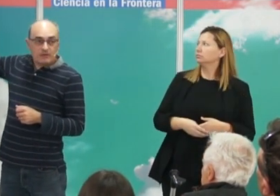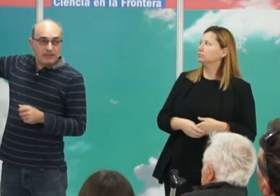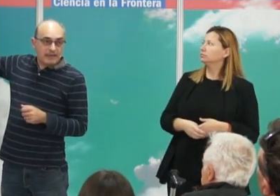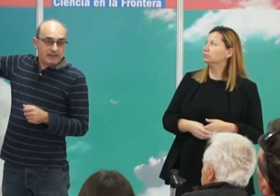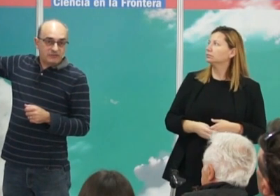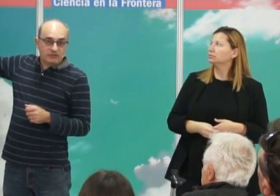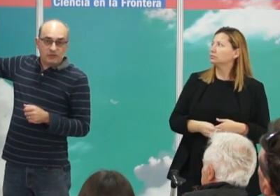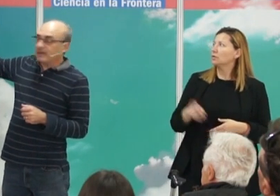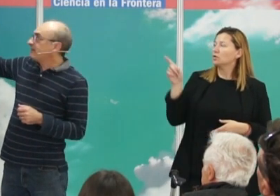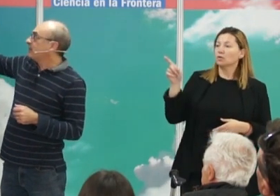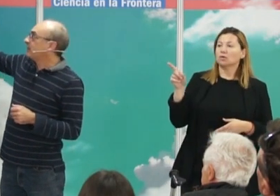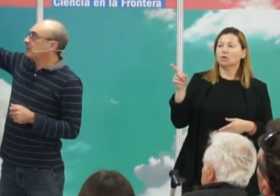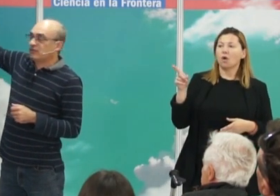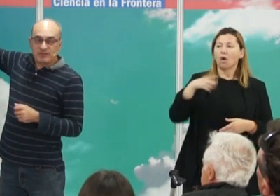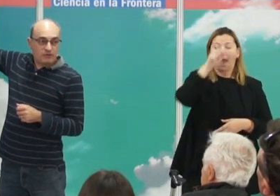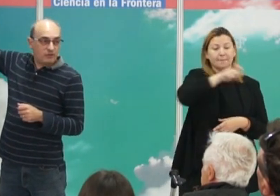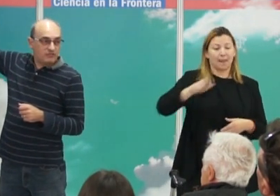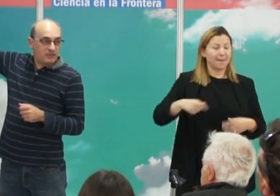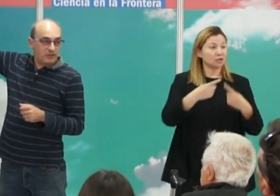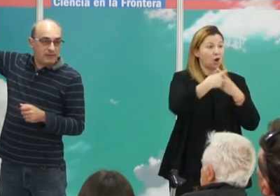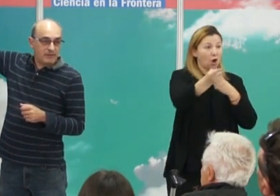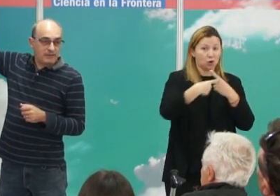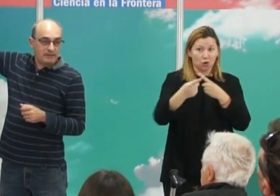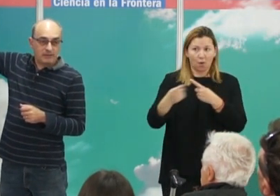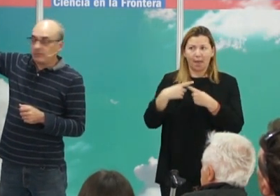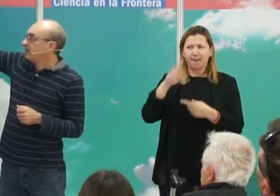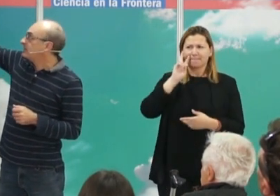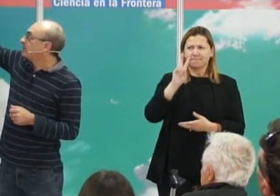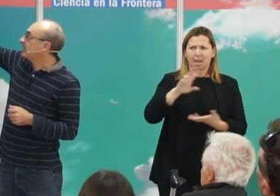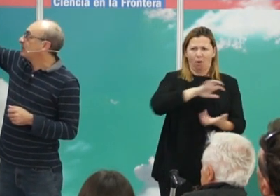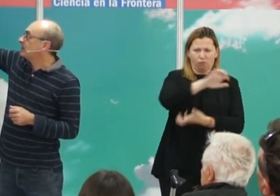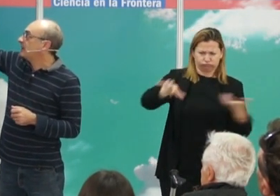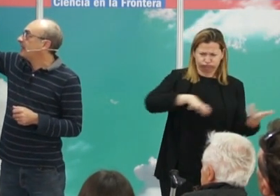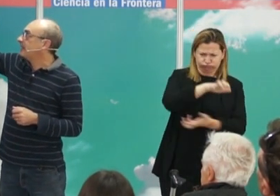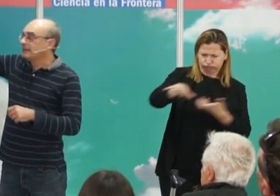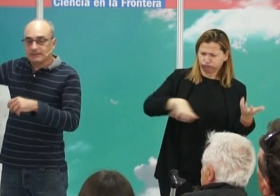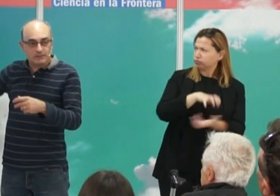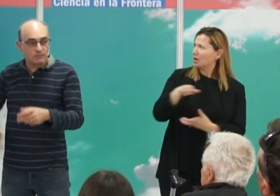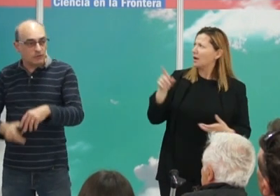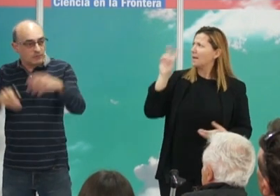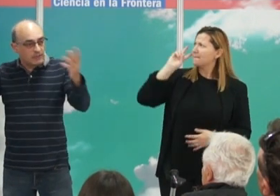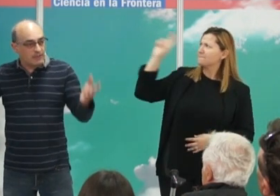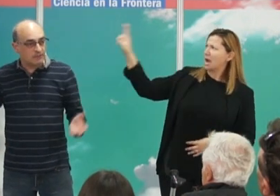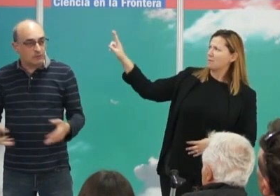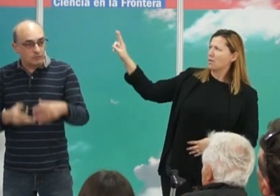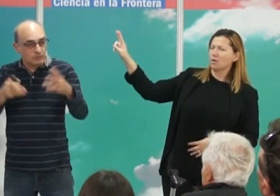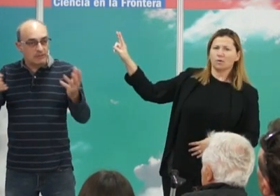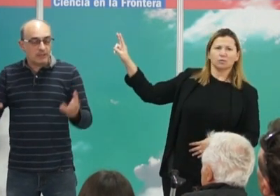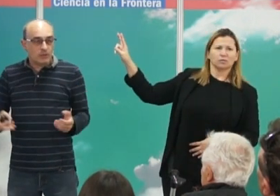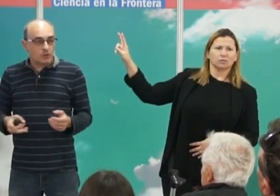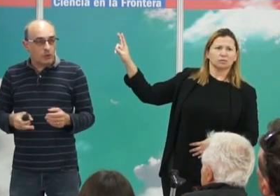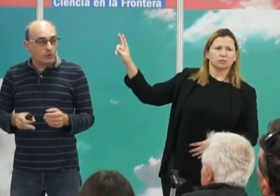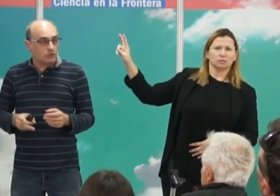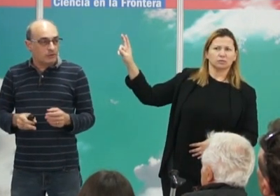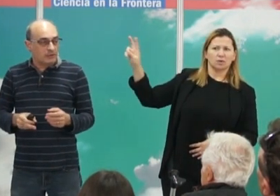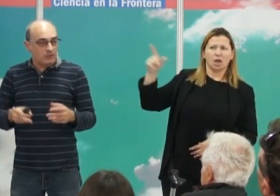Asociado con la llegada de estos nómadas encontramos episodios de violencia como esto, por ejemplo, hay todo un